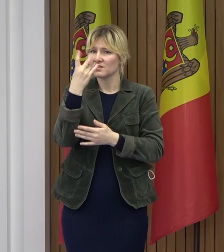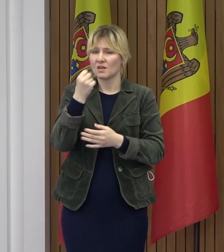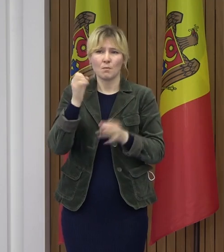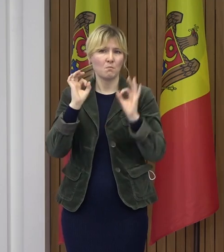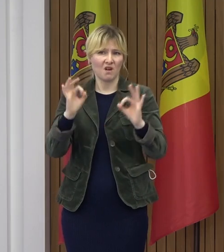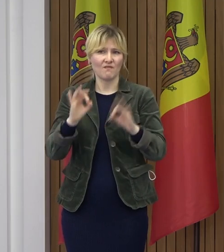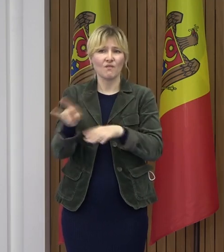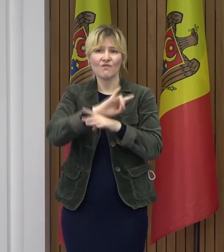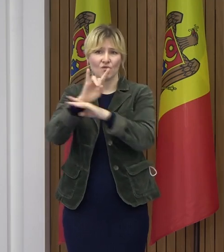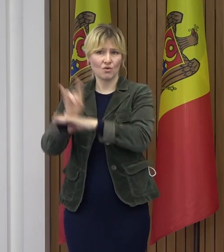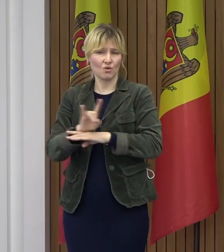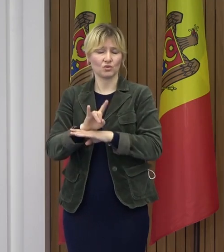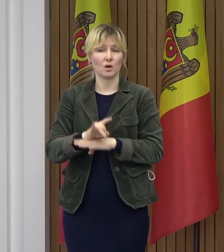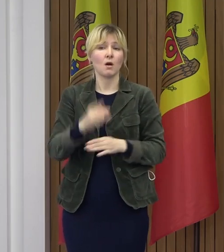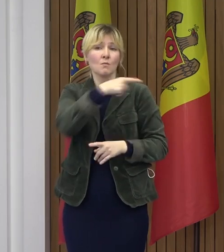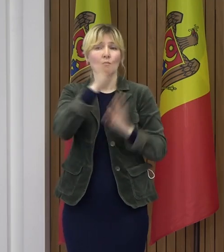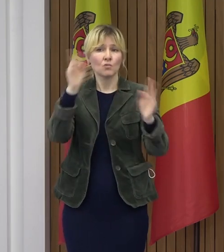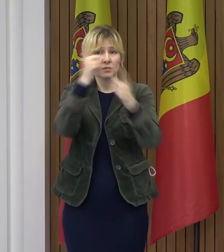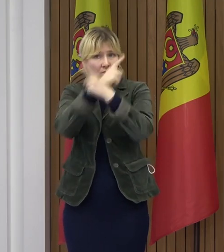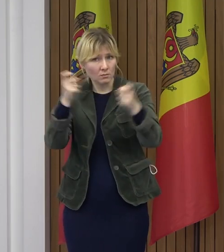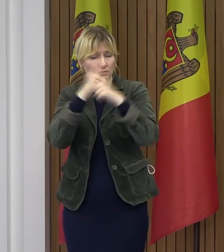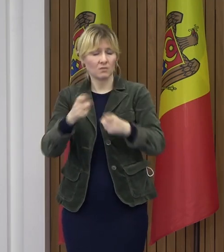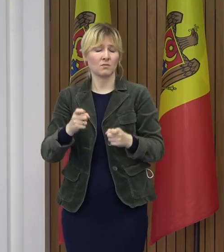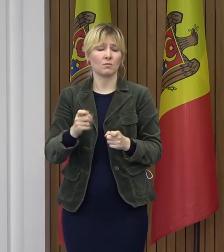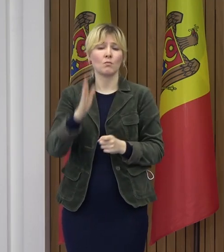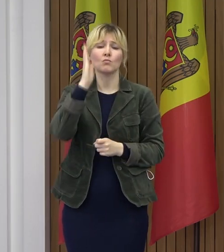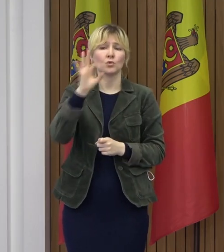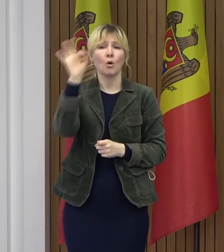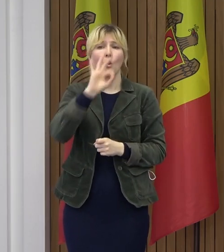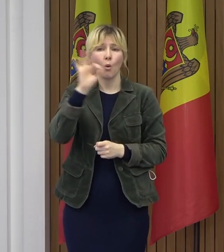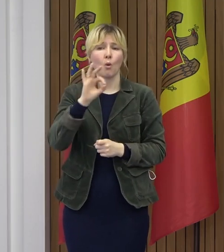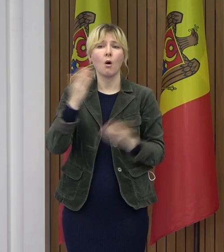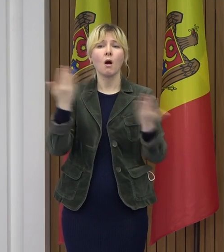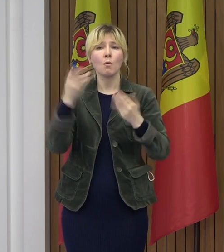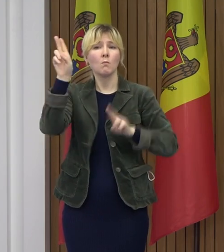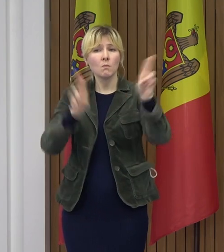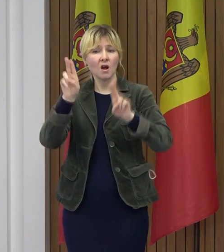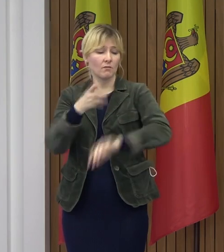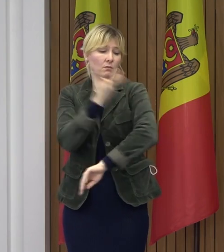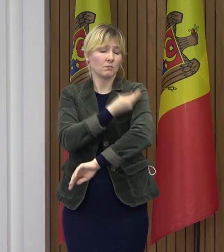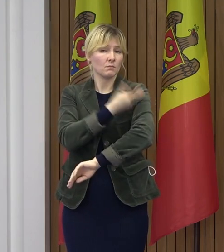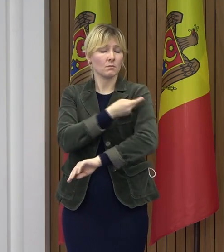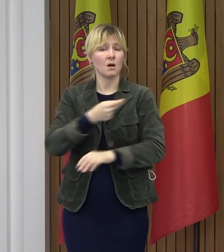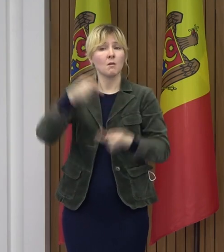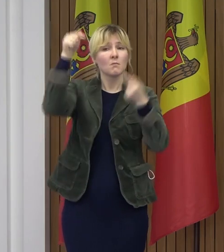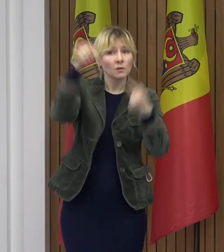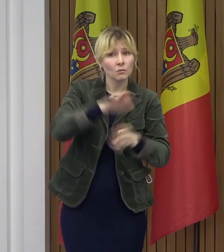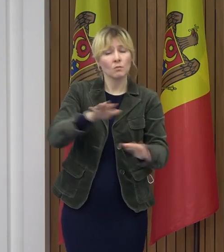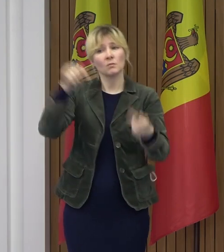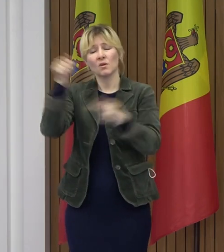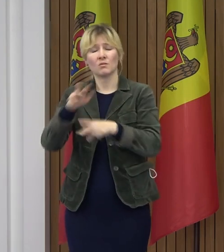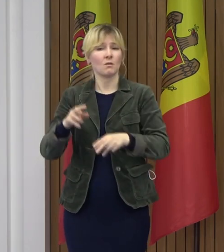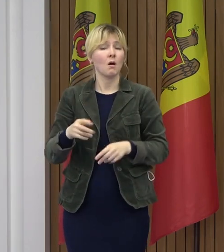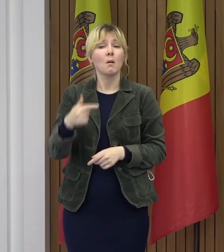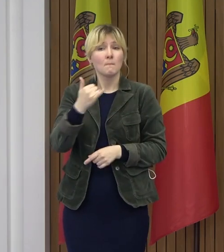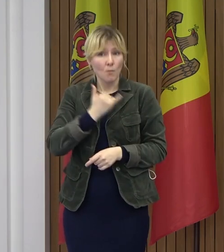la posibilele sau imaginabilele efecte negative ale acestor vaccinuri. Nu avem altă șansă de a